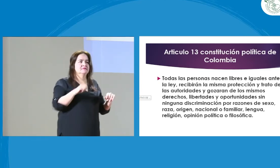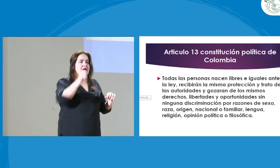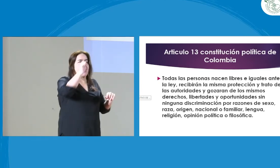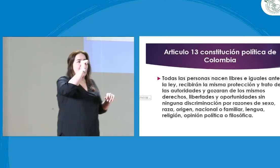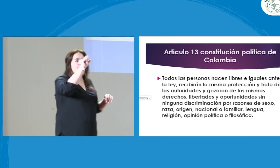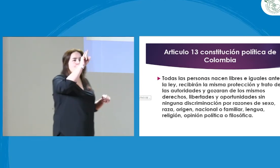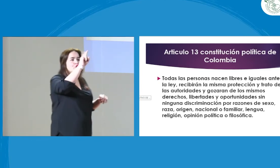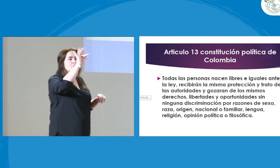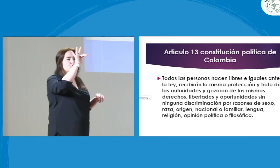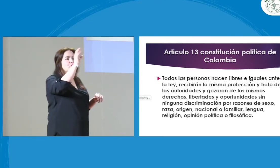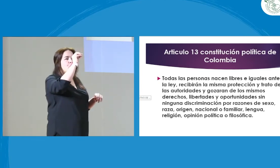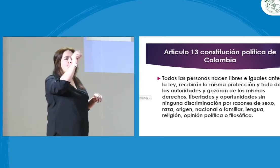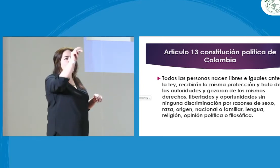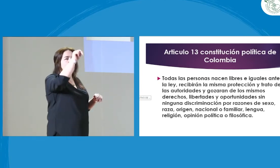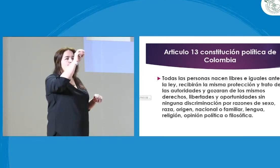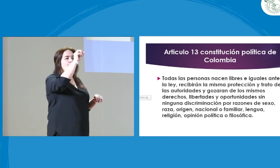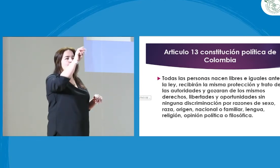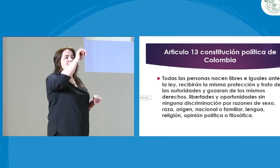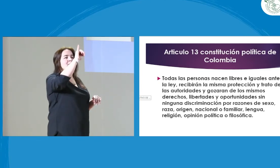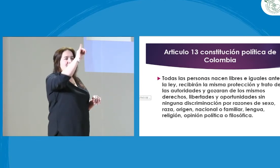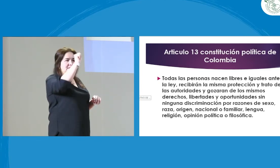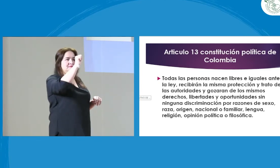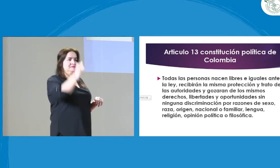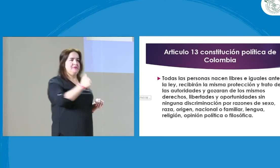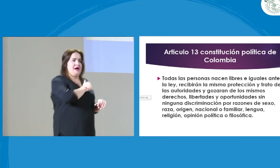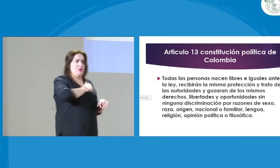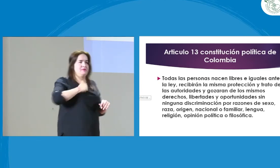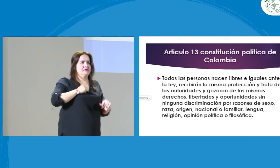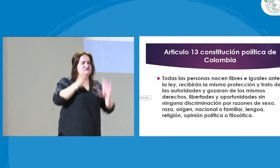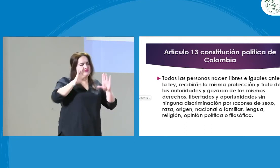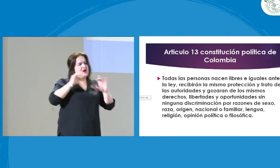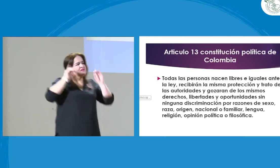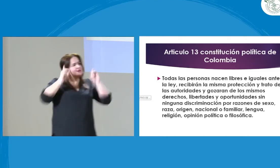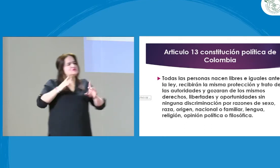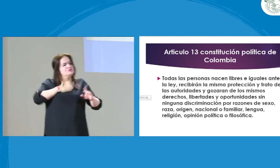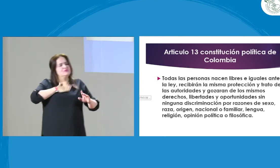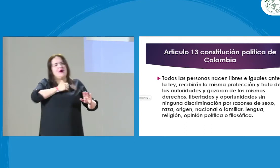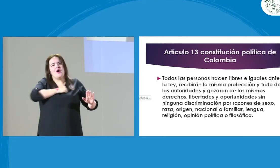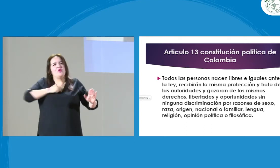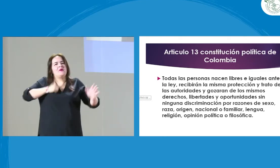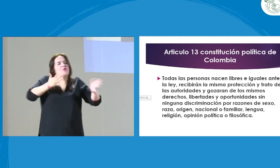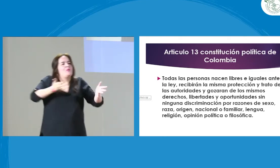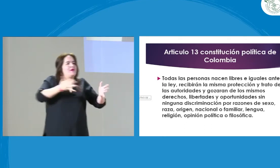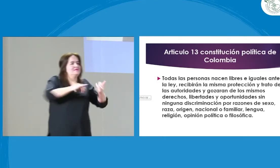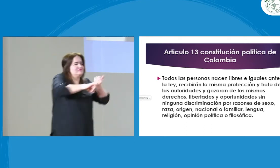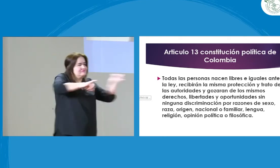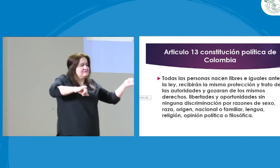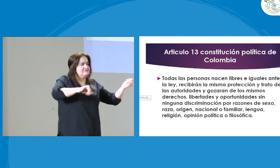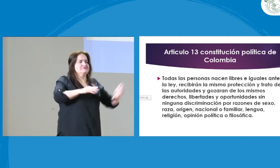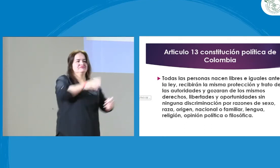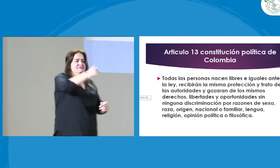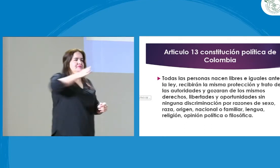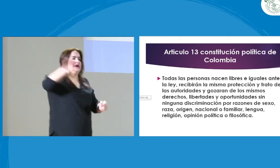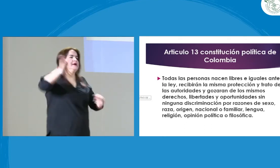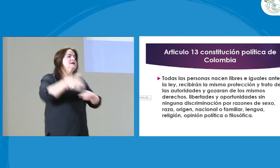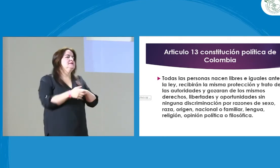¿Qué es esto? ¿Me recuerdas, por favor? Esa seña corresponde a autonomía. ¿La autonomía qué es? Que yo puedo tomar